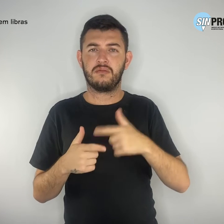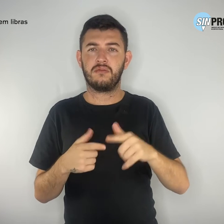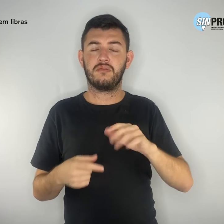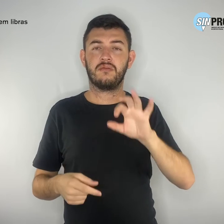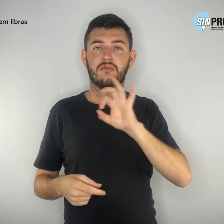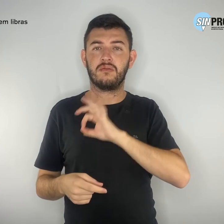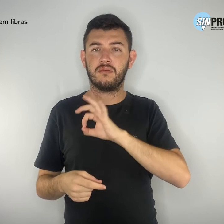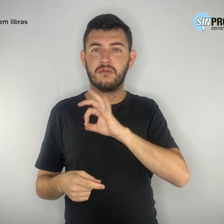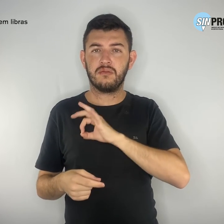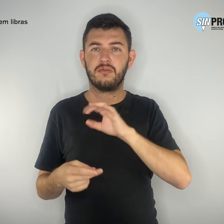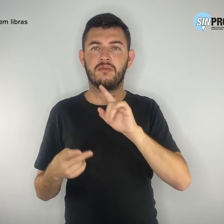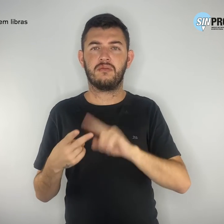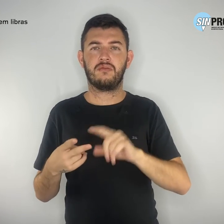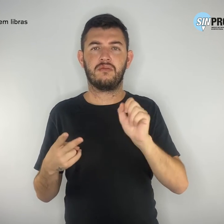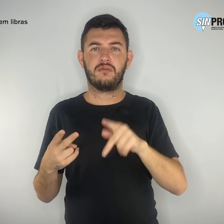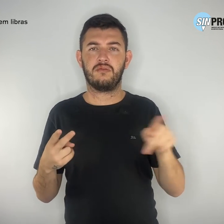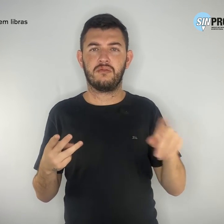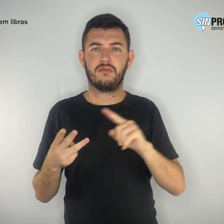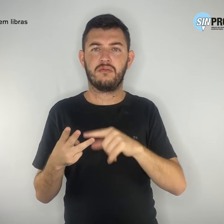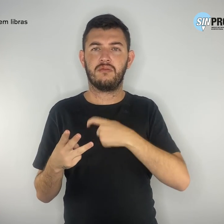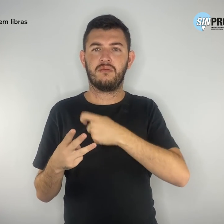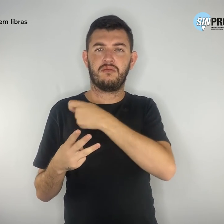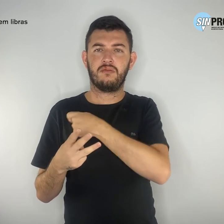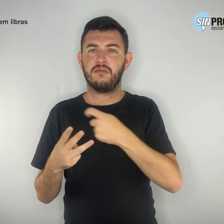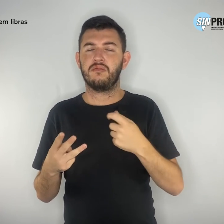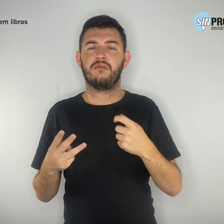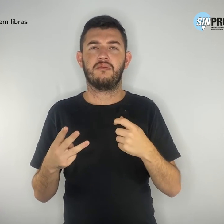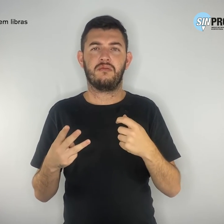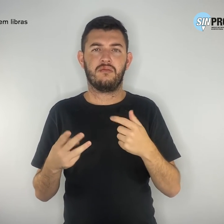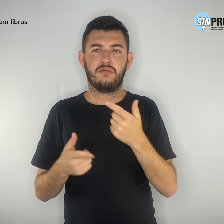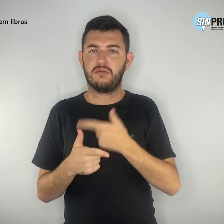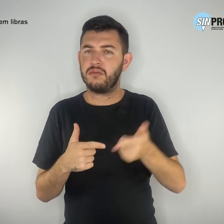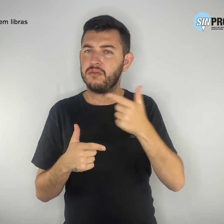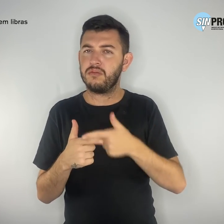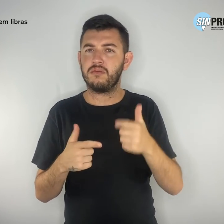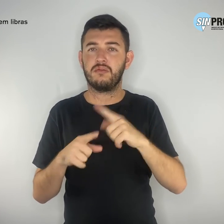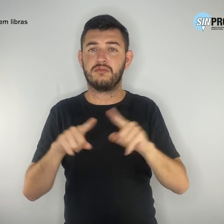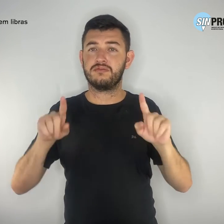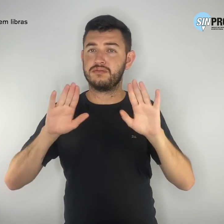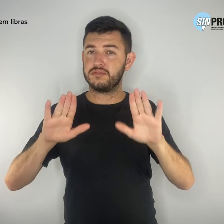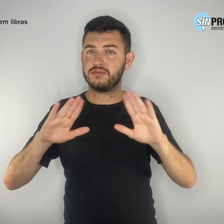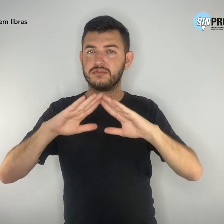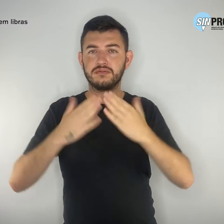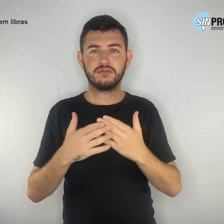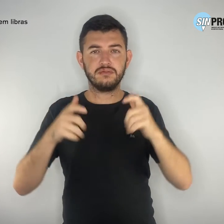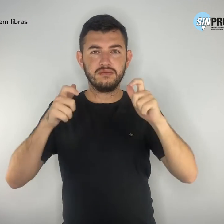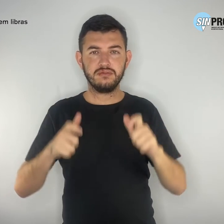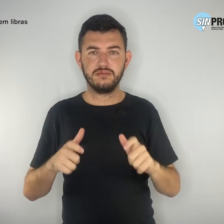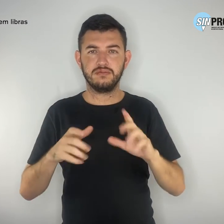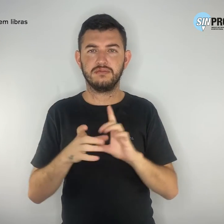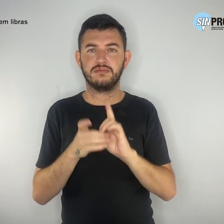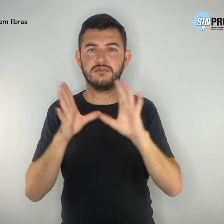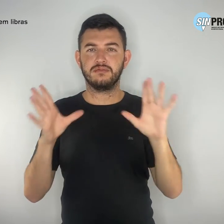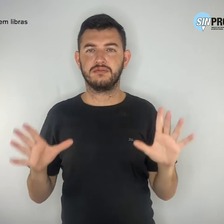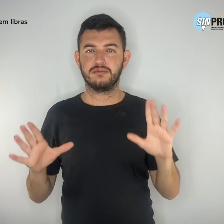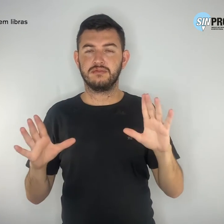e estudantes. Escola é lugar de democracia, cultura, de